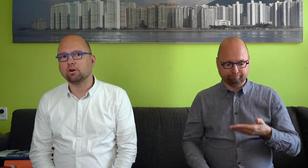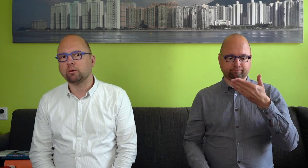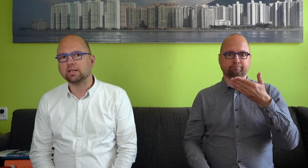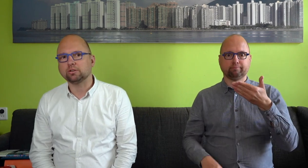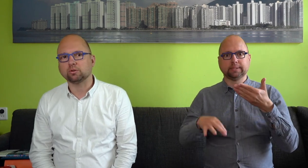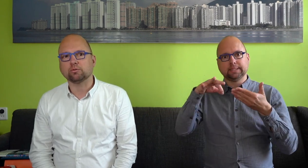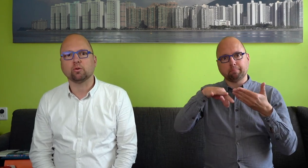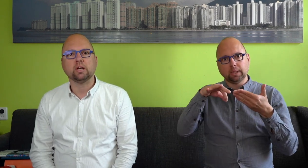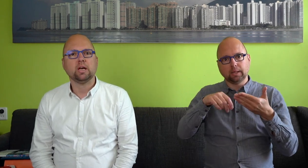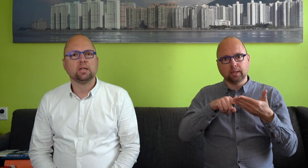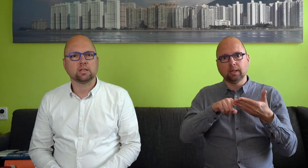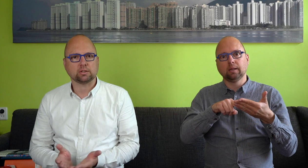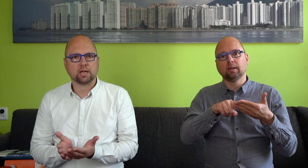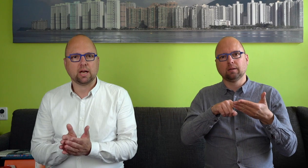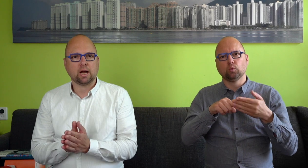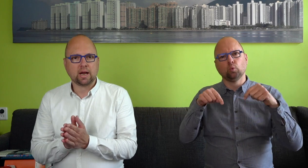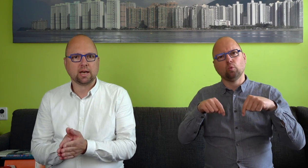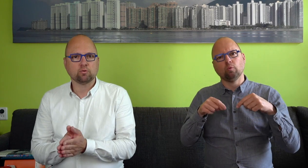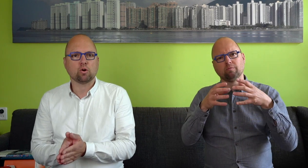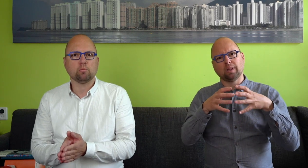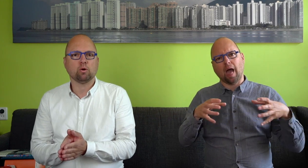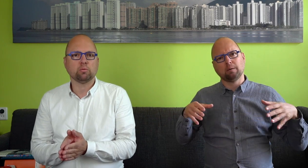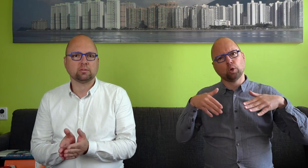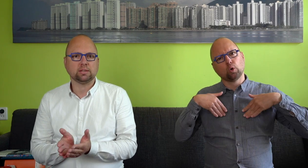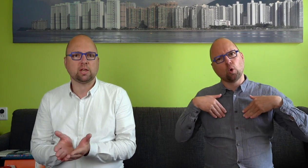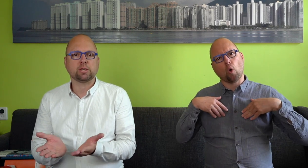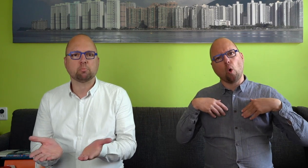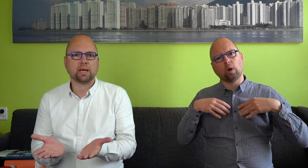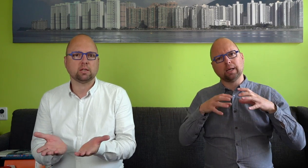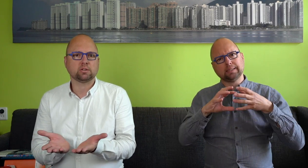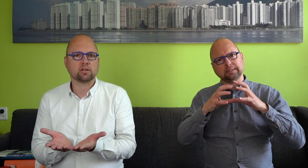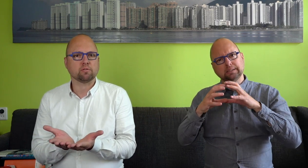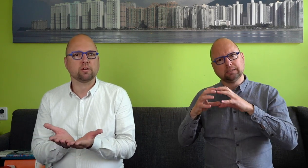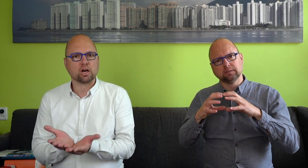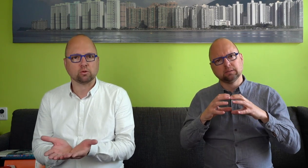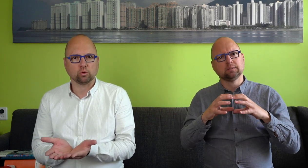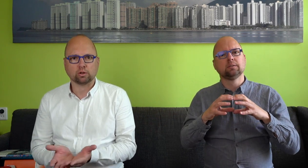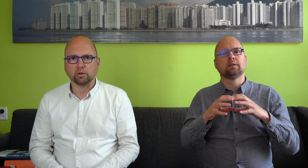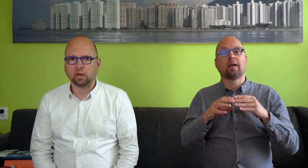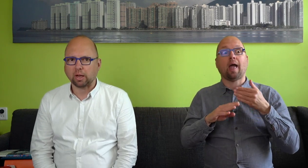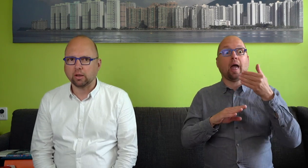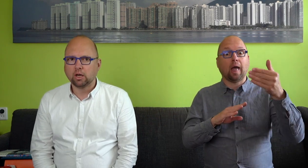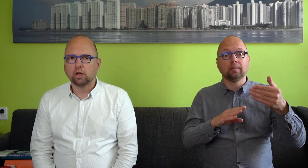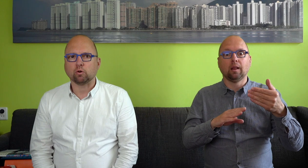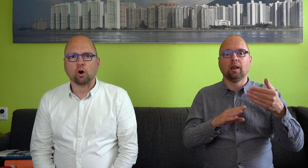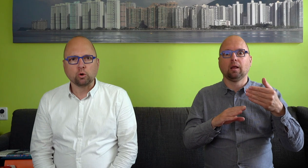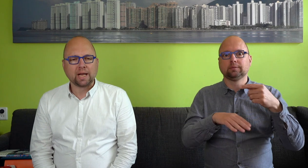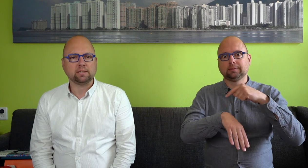coronacrisis ondervonden, dat als ze er uiteindelijk aan toekomen om dat in stemming te brengen, dat ze dat dan van harte ondersteunen, dat plan. Het wordt hoog tijd